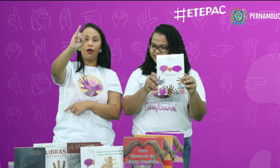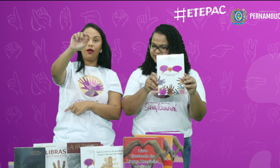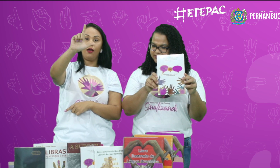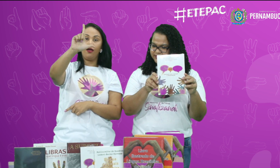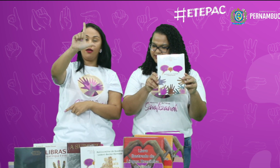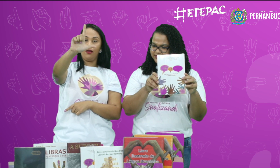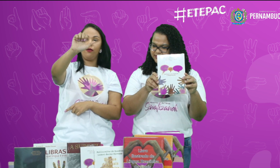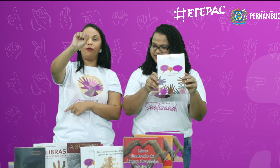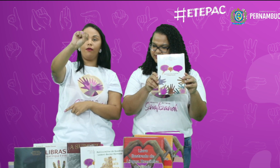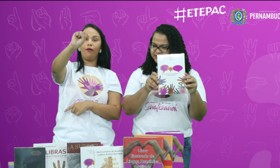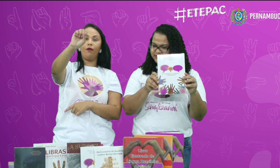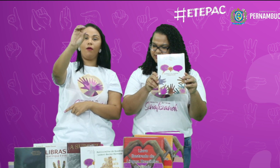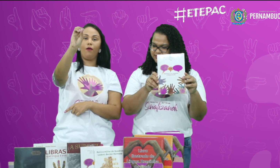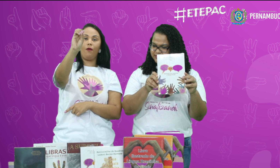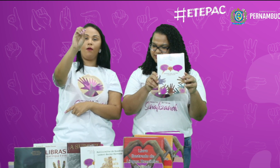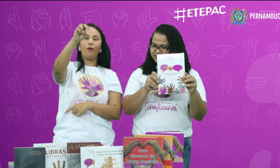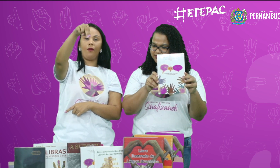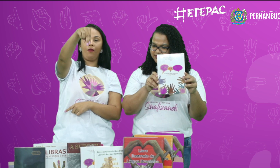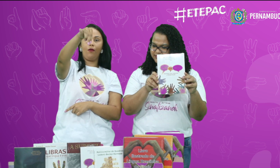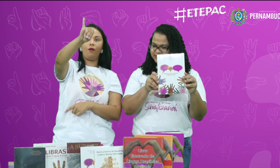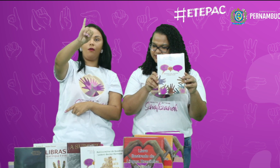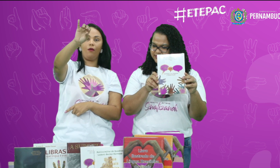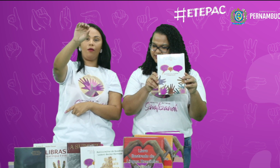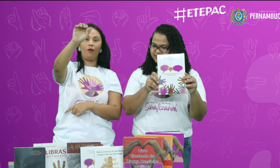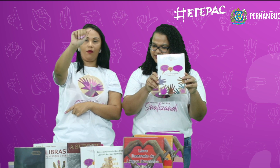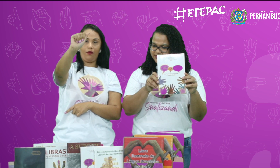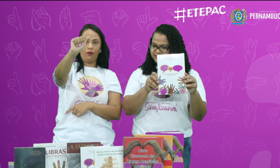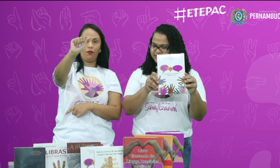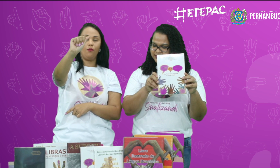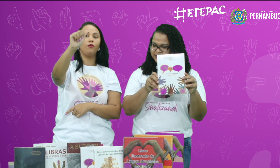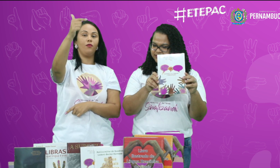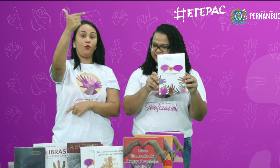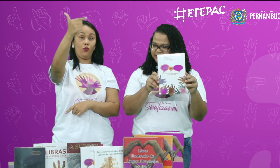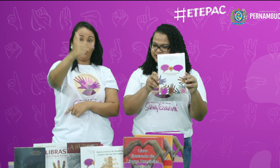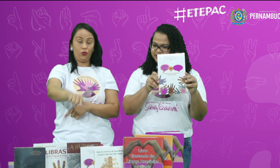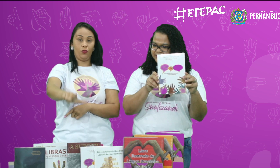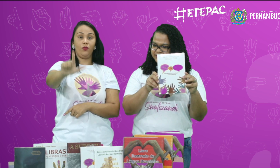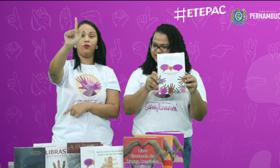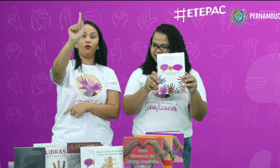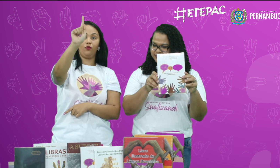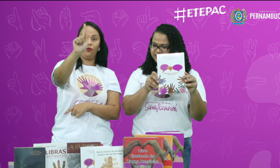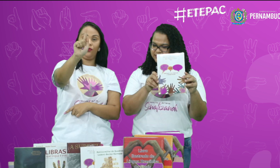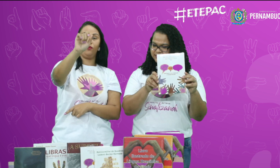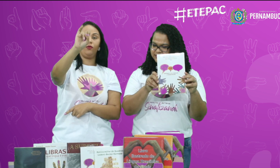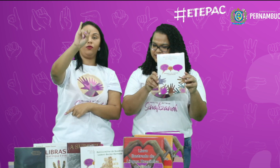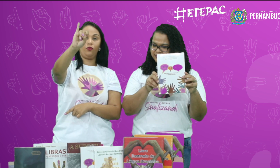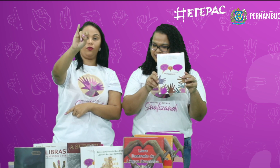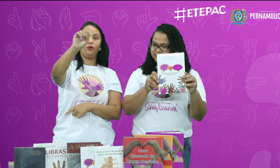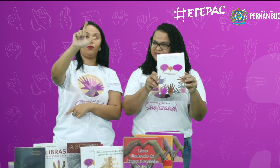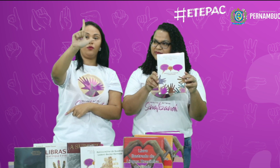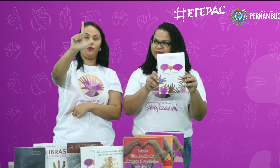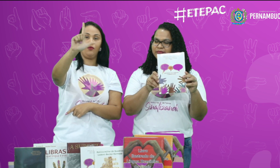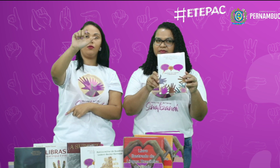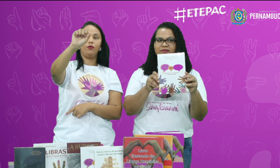Gio... Gio... De novo, novamente. De novo. Gio...